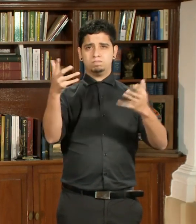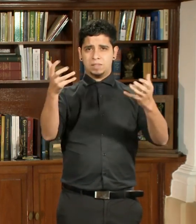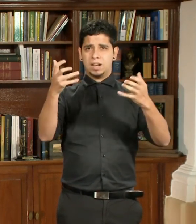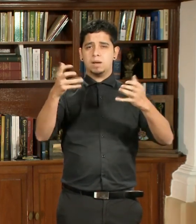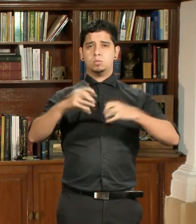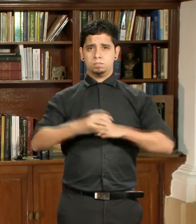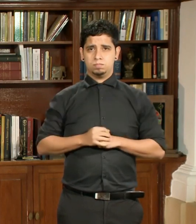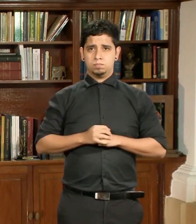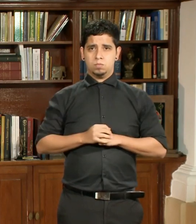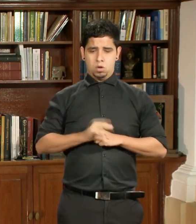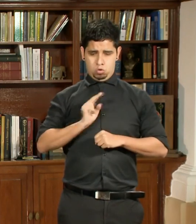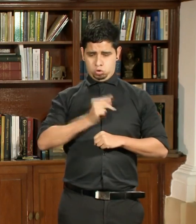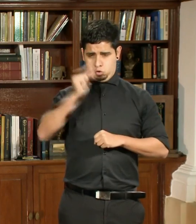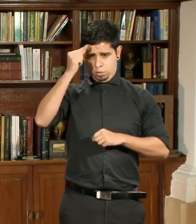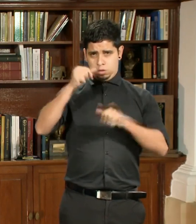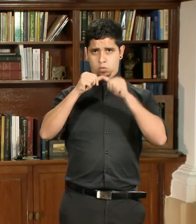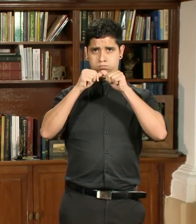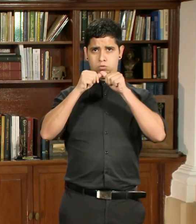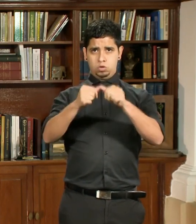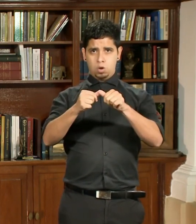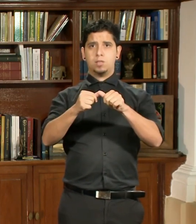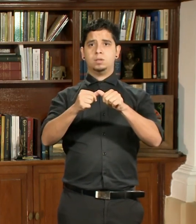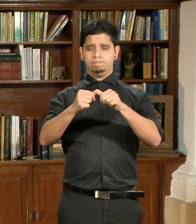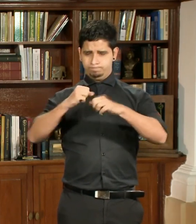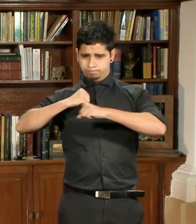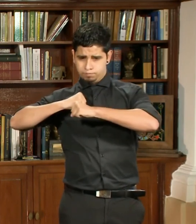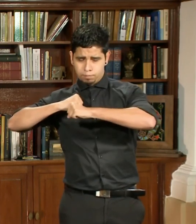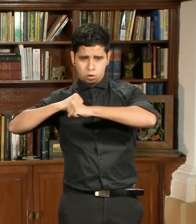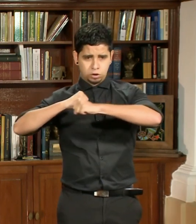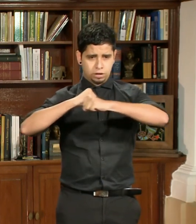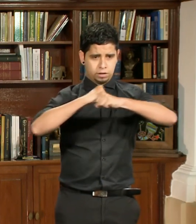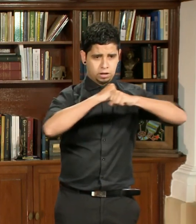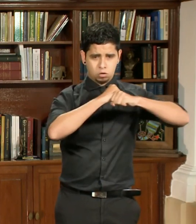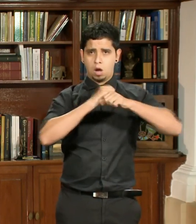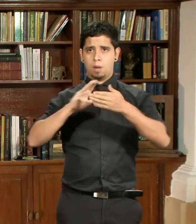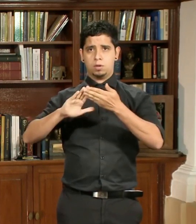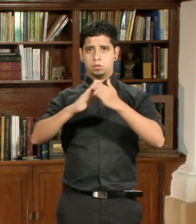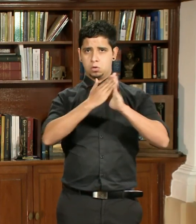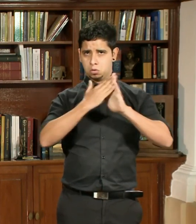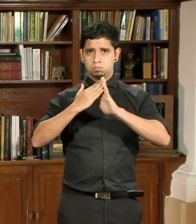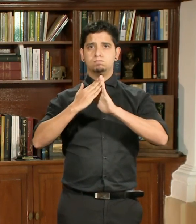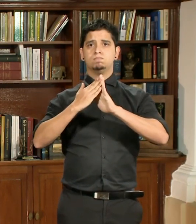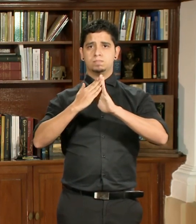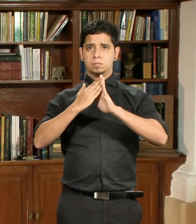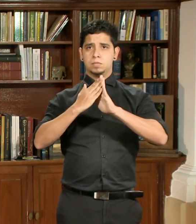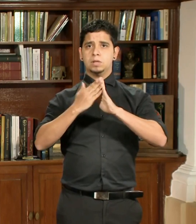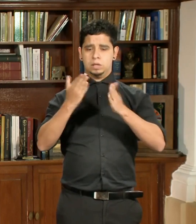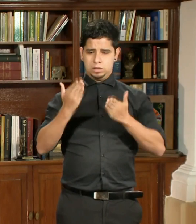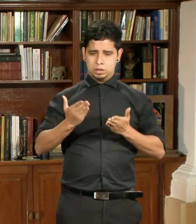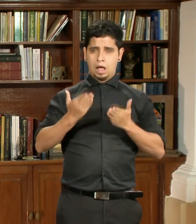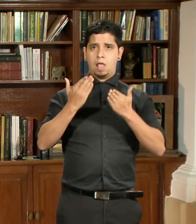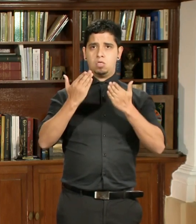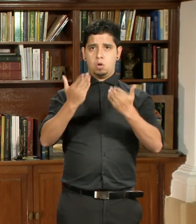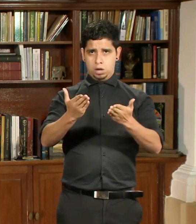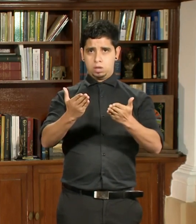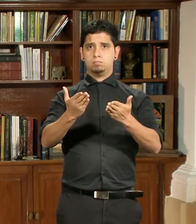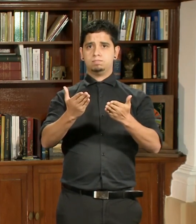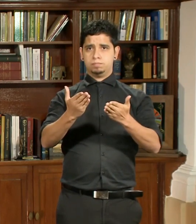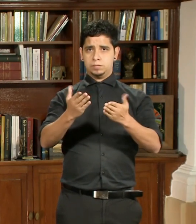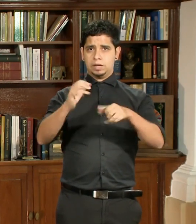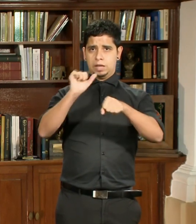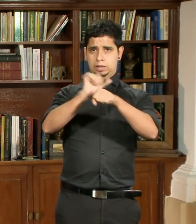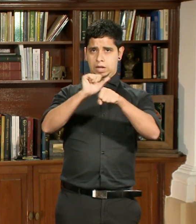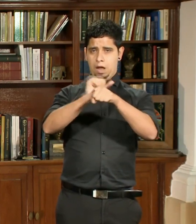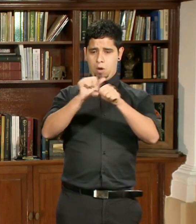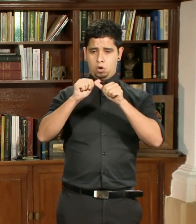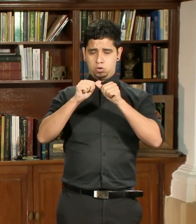que nuestro gobierno siga adelante, protegiendo a nuestra población vulnerable y dándole continuidad a los esfuerzos